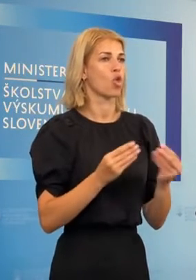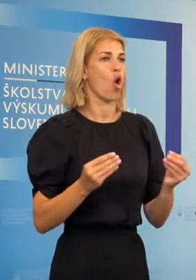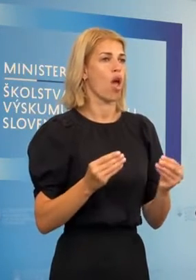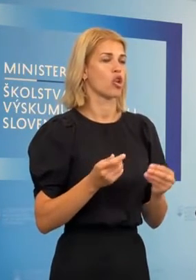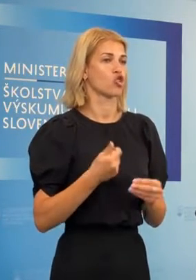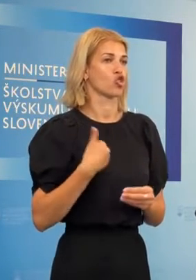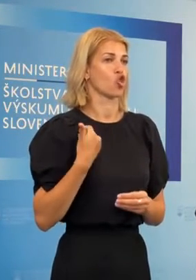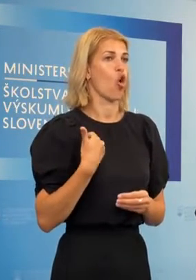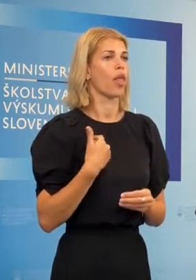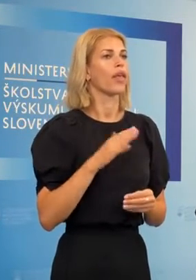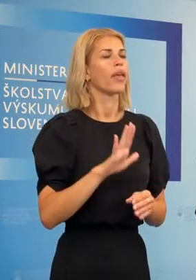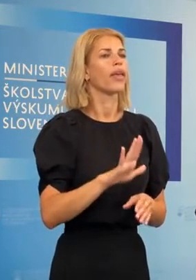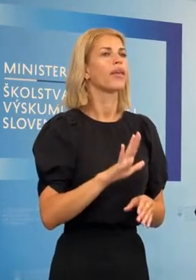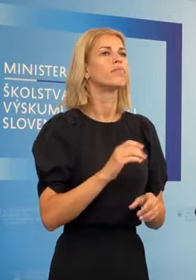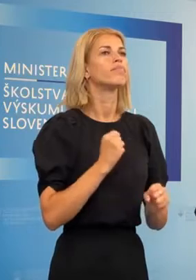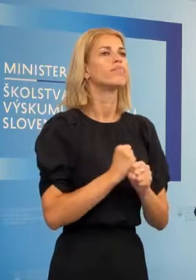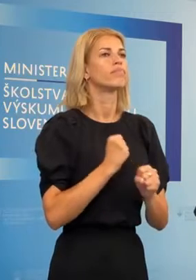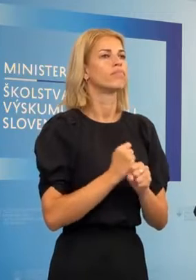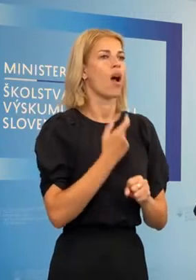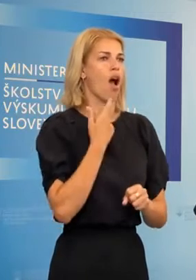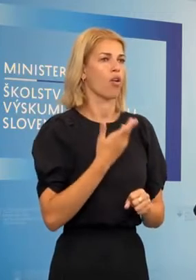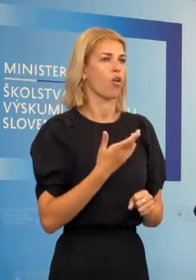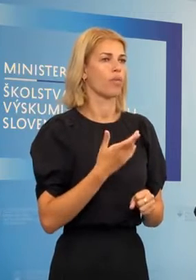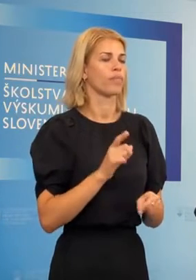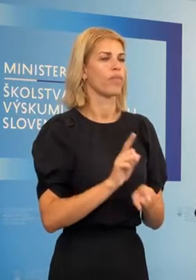praxi spôsobom, že vytvoria tzv.